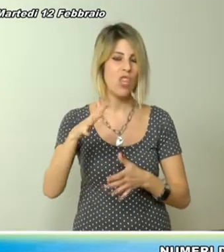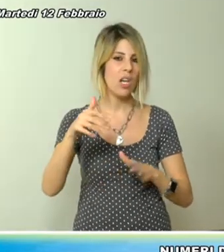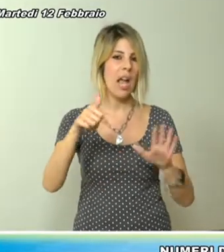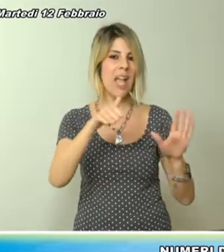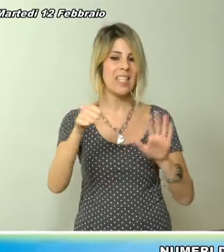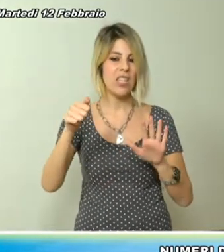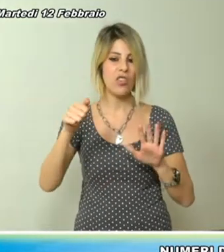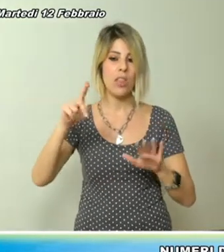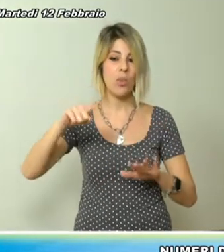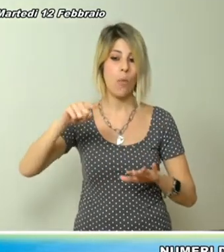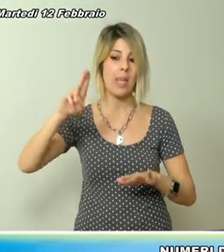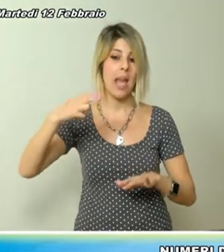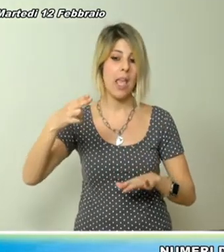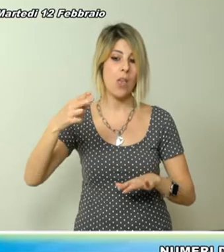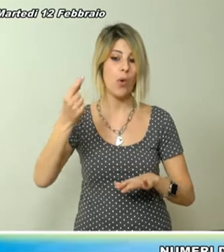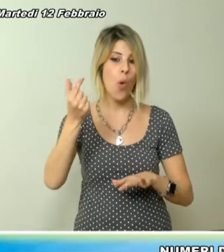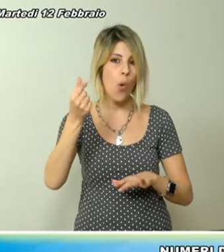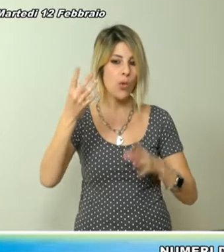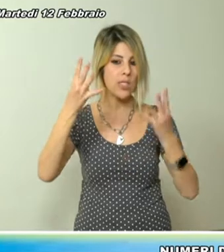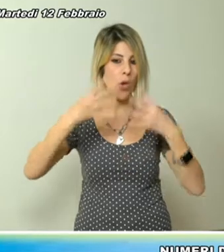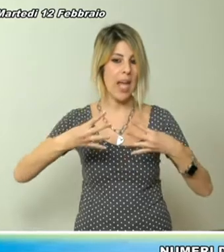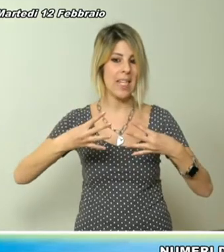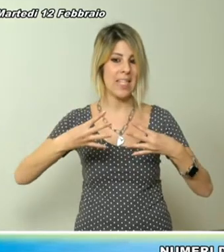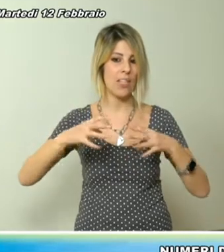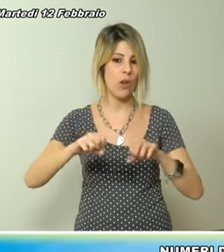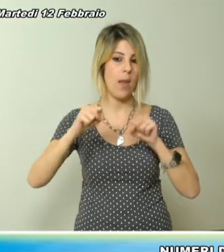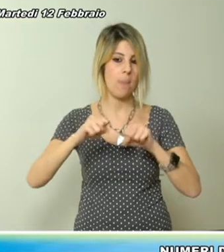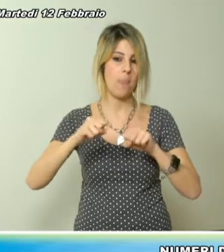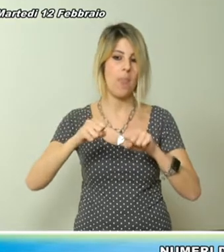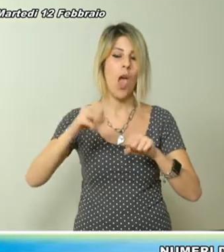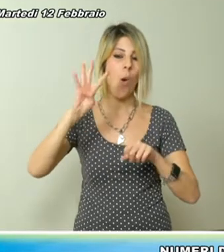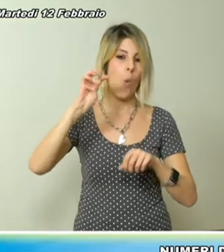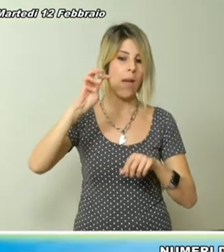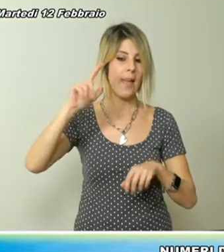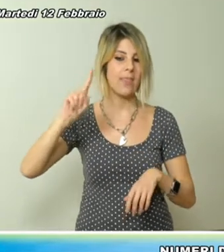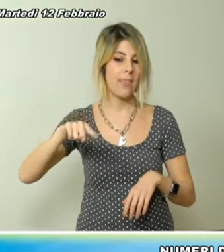Sfiorano i 600.000 euro invece i costi di organizzazione della giostra.